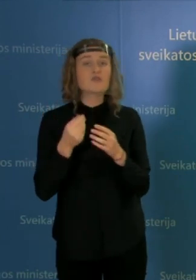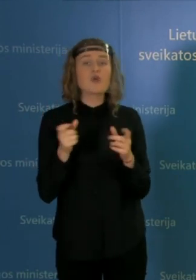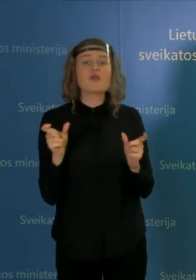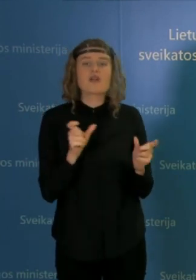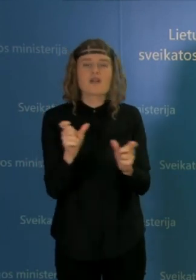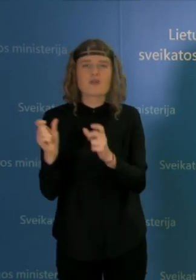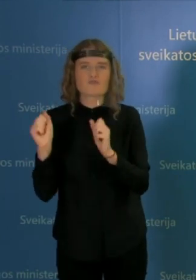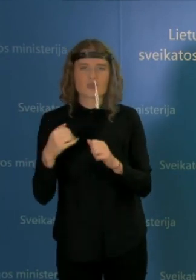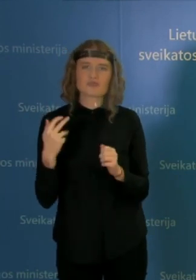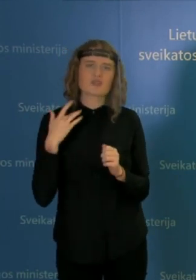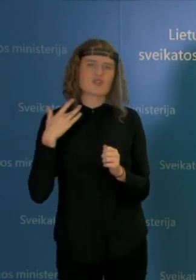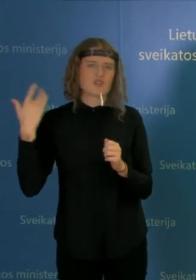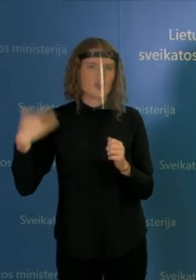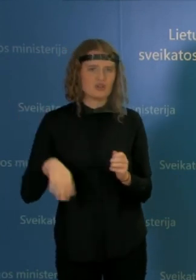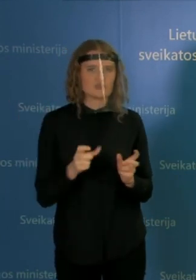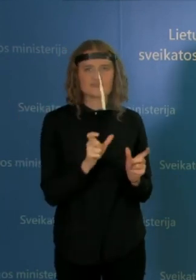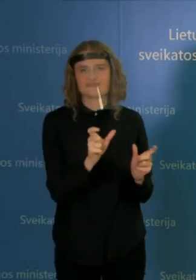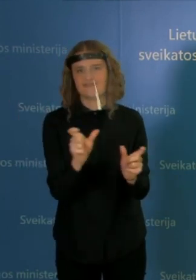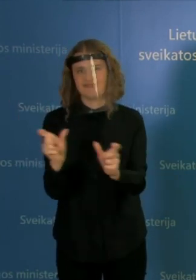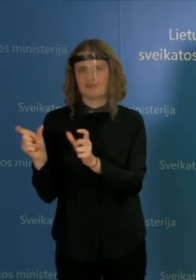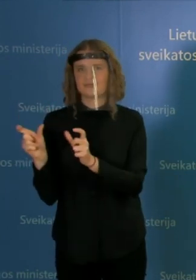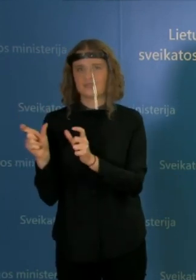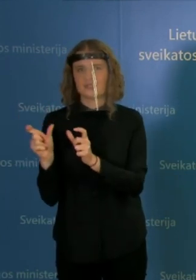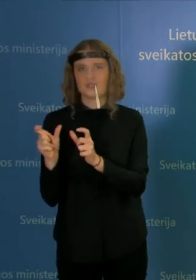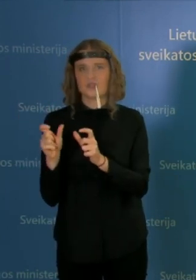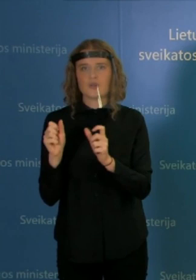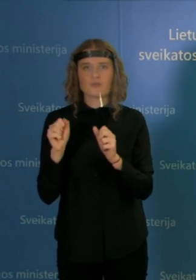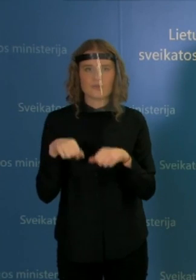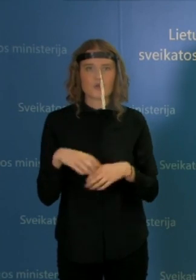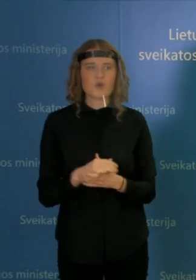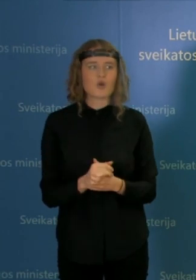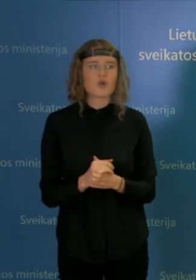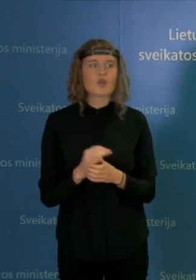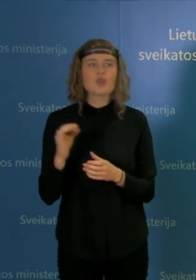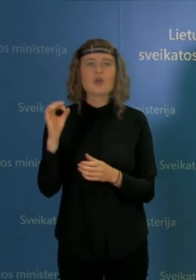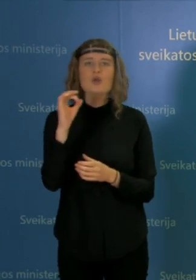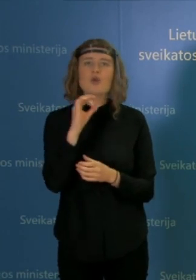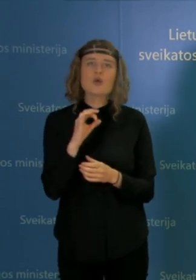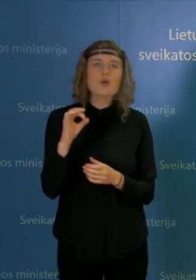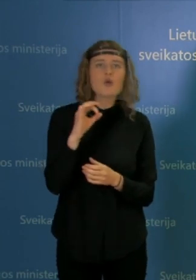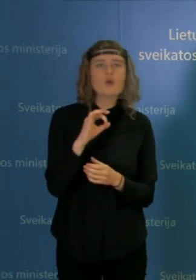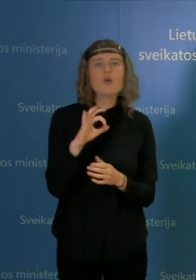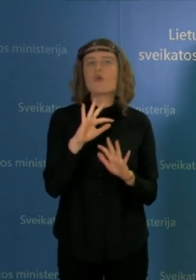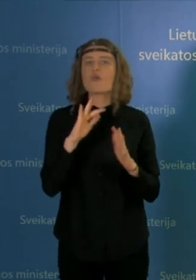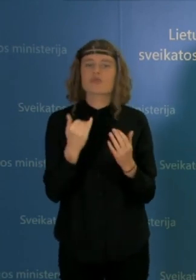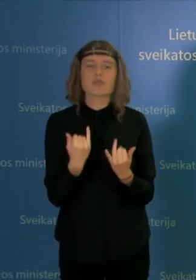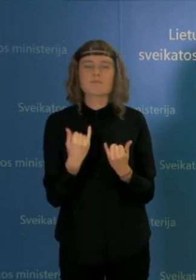sugrieštinimai galėtų būti įgyvendinami. Tai apie ką konkrečiai kalbame? Ačiū.